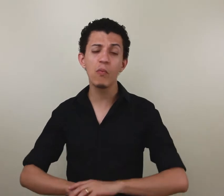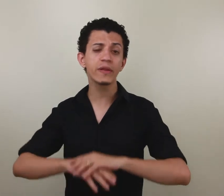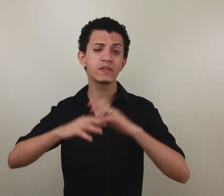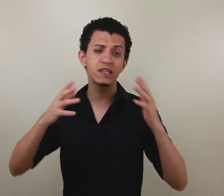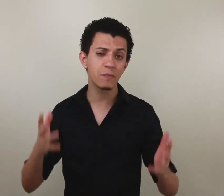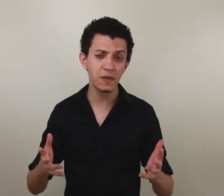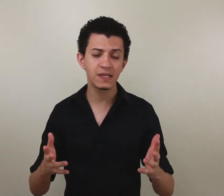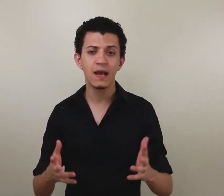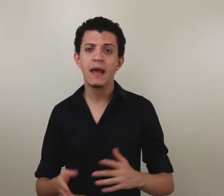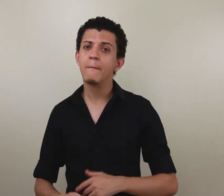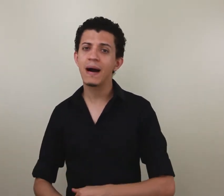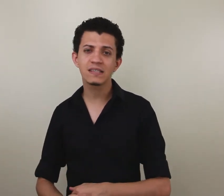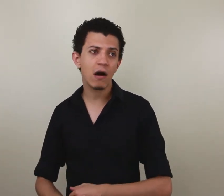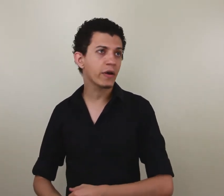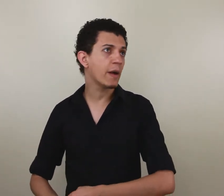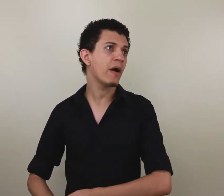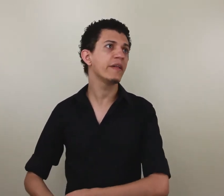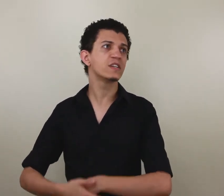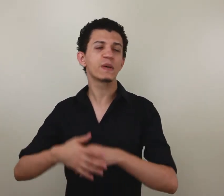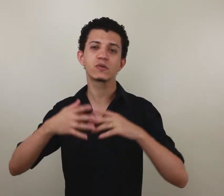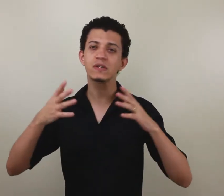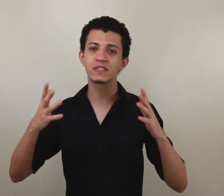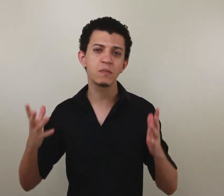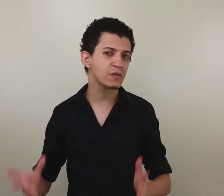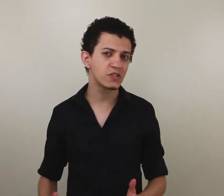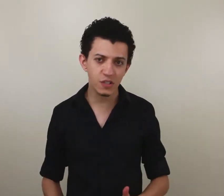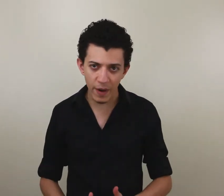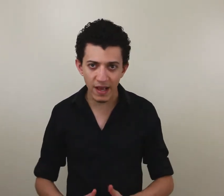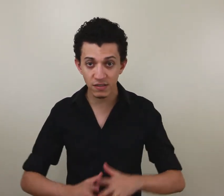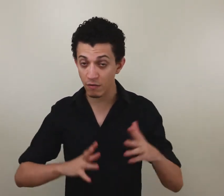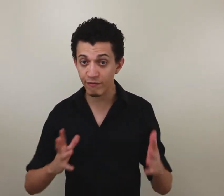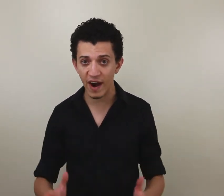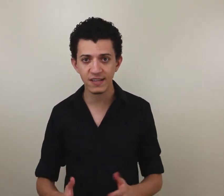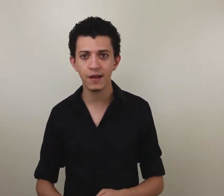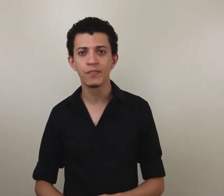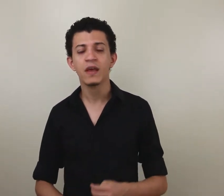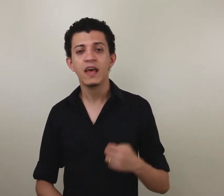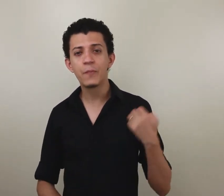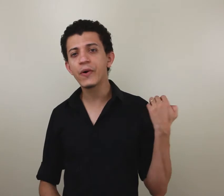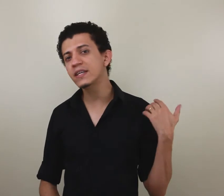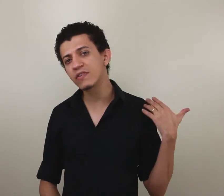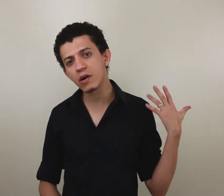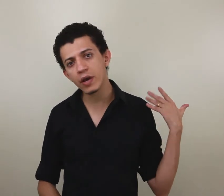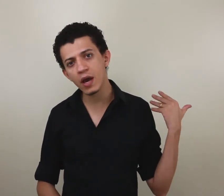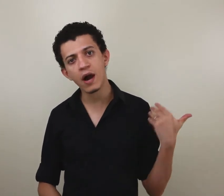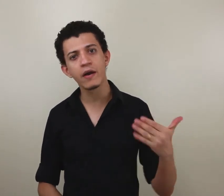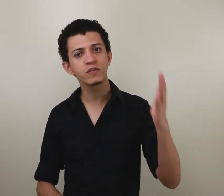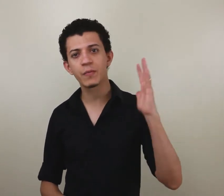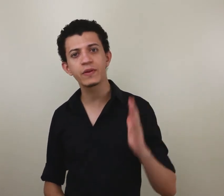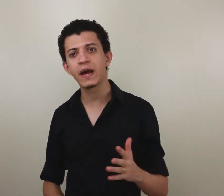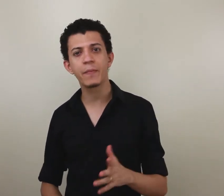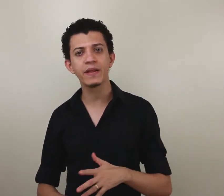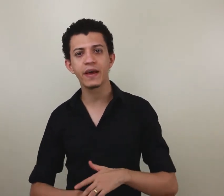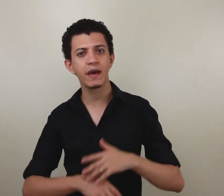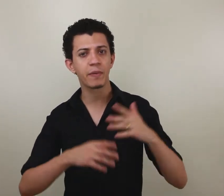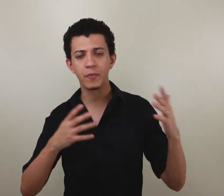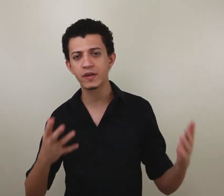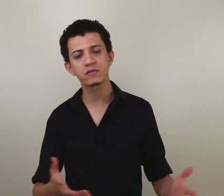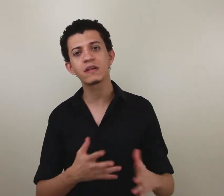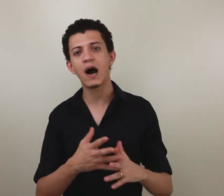muito simples, mas algo que a maioria das pessoas simplesmente desprezam, não fazem. E por isso ficam em anos para poder aprender, para poder estudar